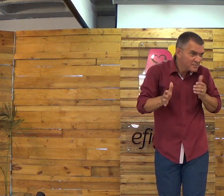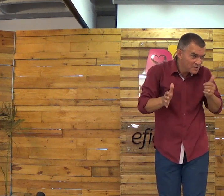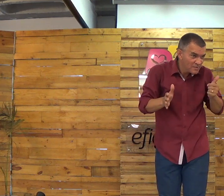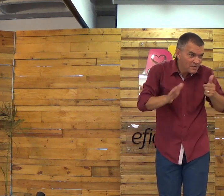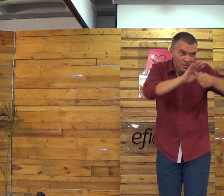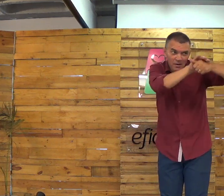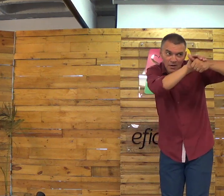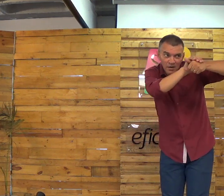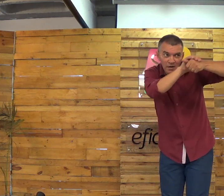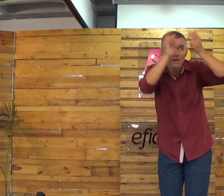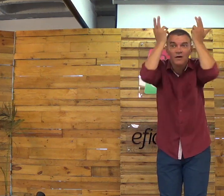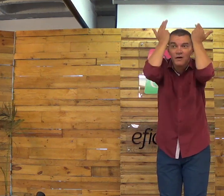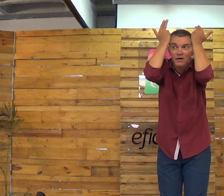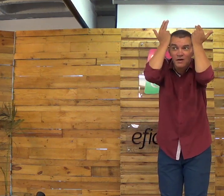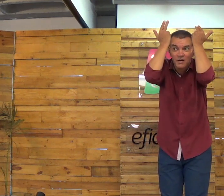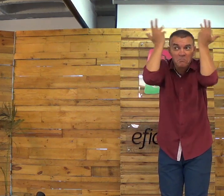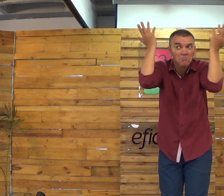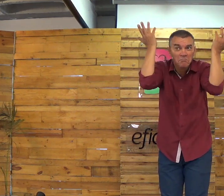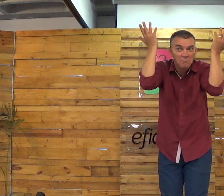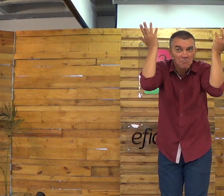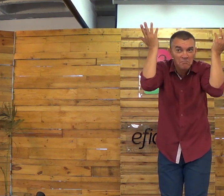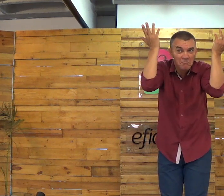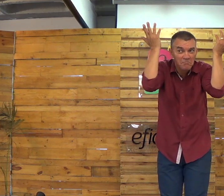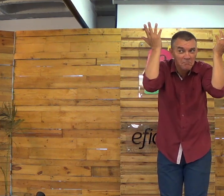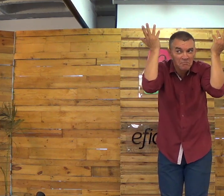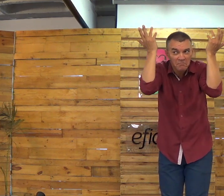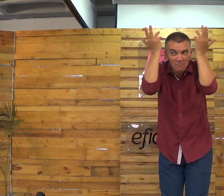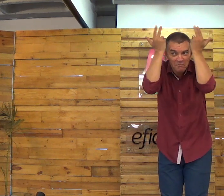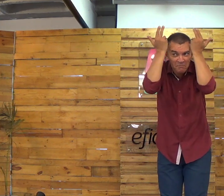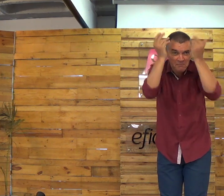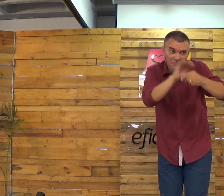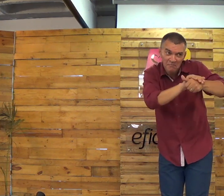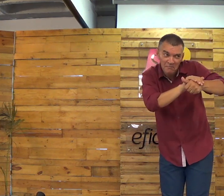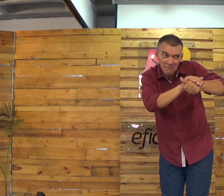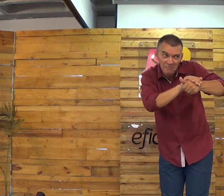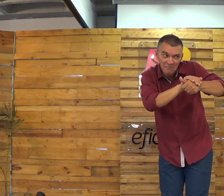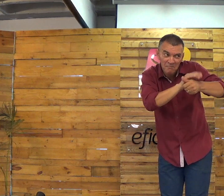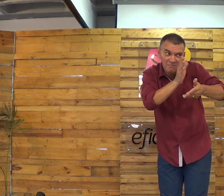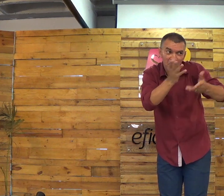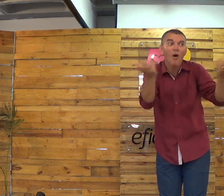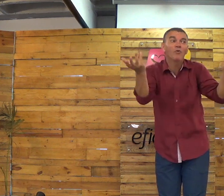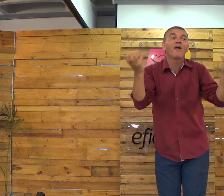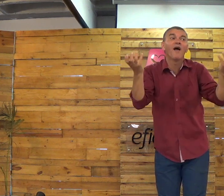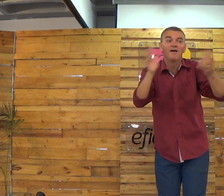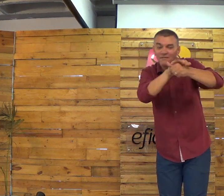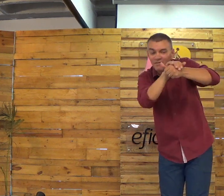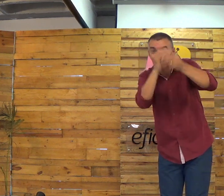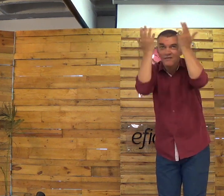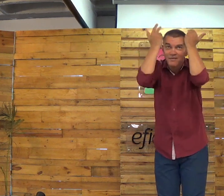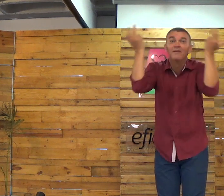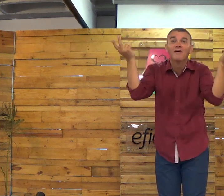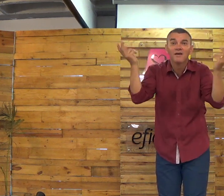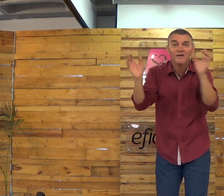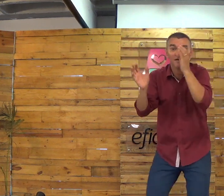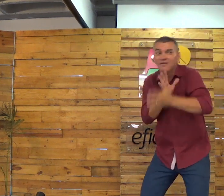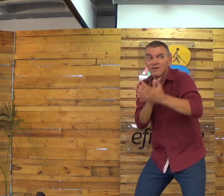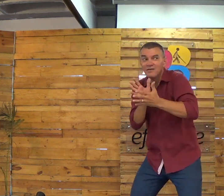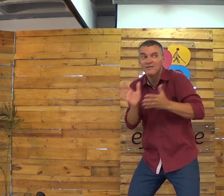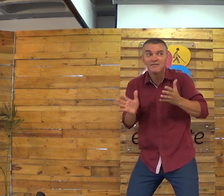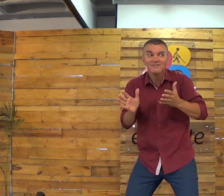Está dando para entender. Querem modo tartaruga ou modo leve? Pertaruga? O que vocês querem? Mais